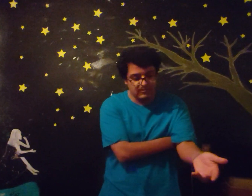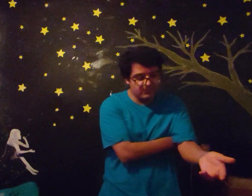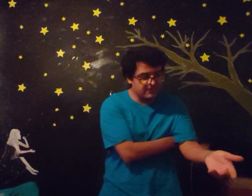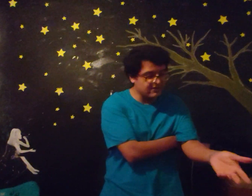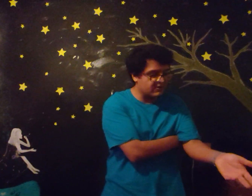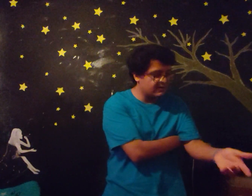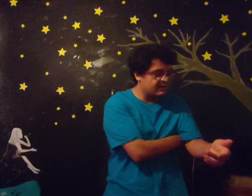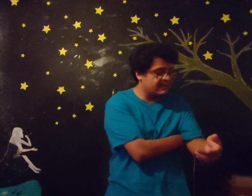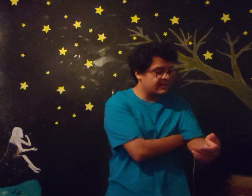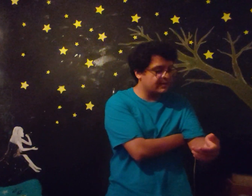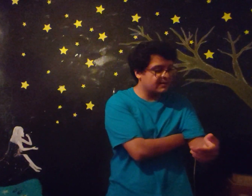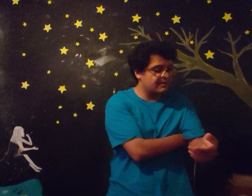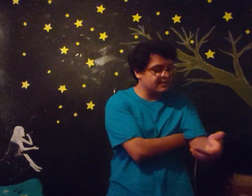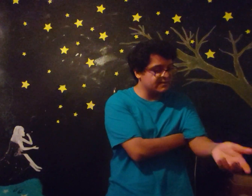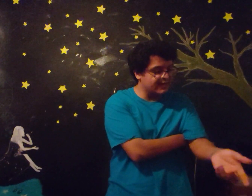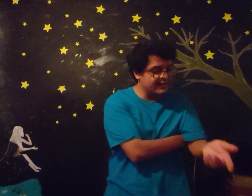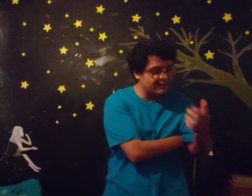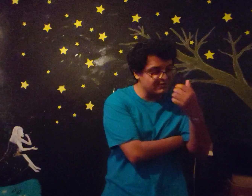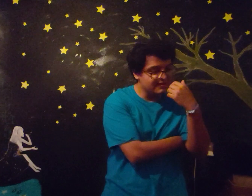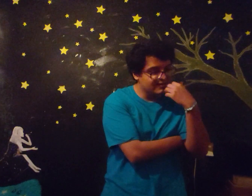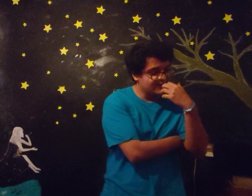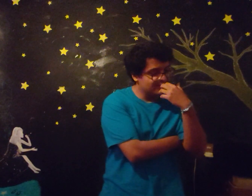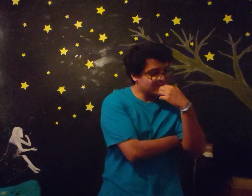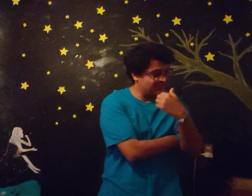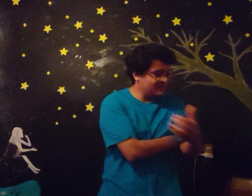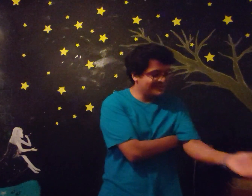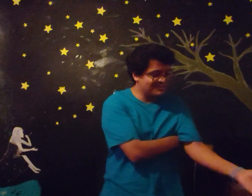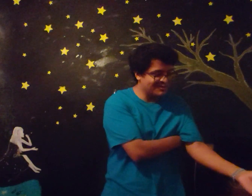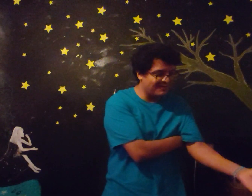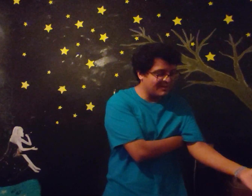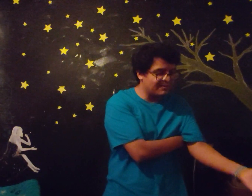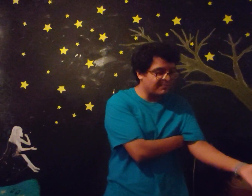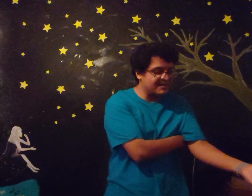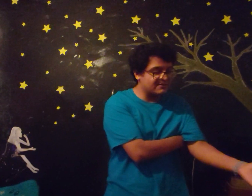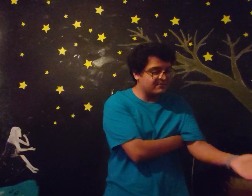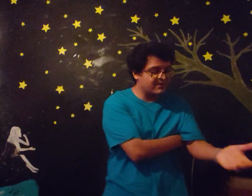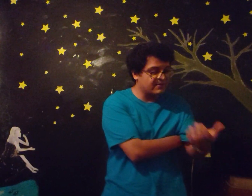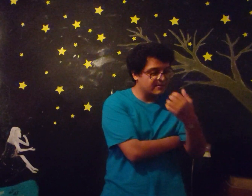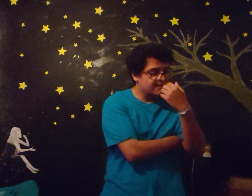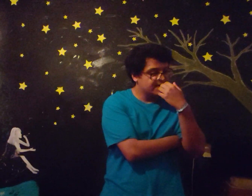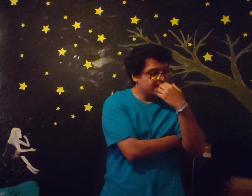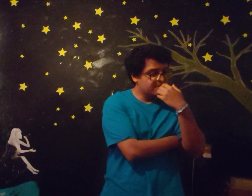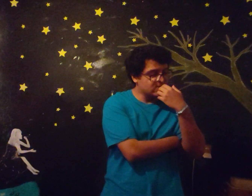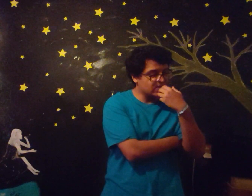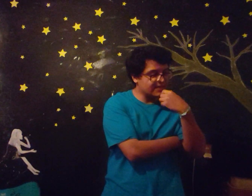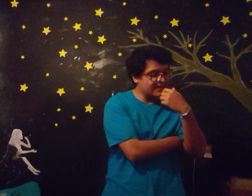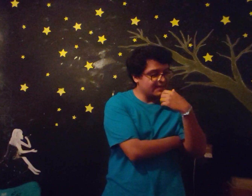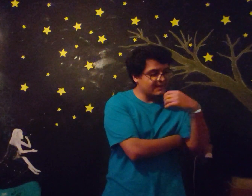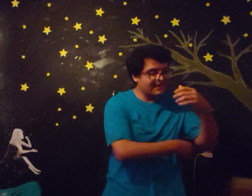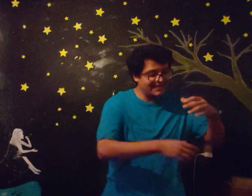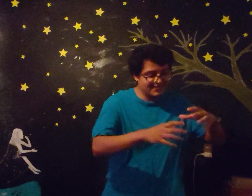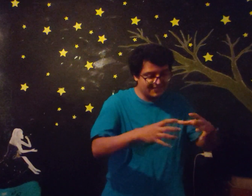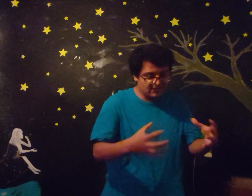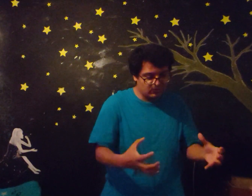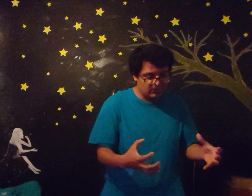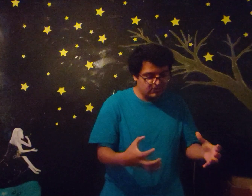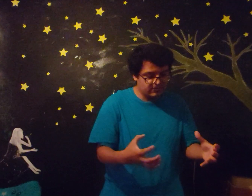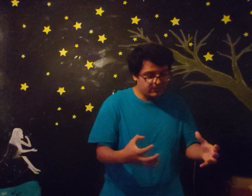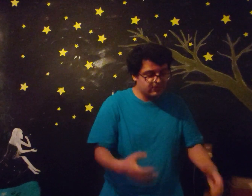mi rol de Legendary Cloud Pues también dices, tú están bien OPEs, ¿no? Pero yo creo que... ¿Qué hacen de todo? Yo creo